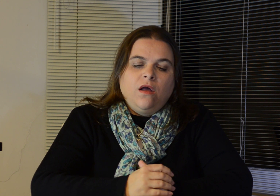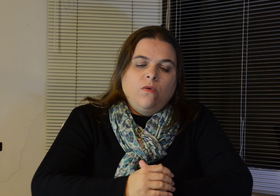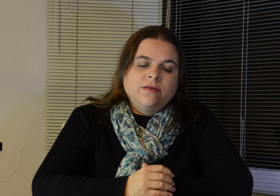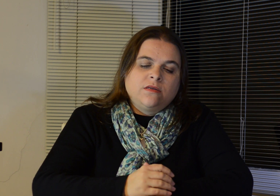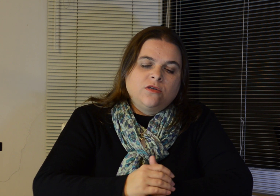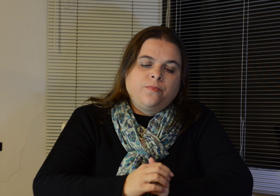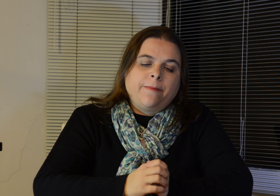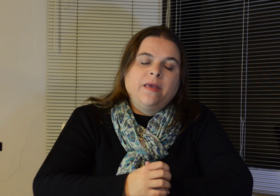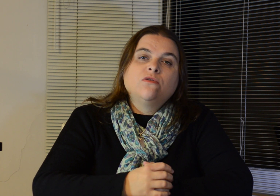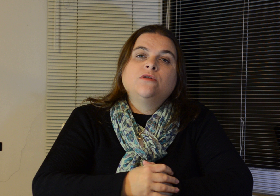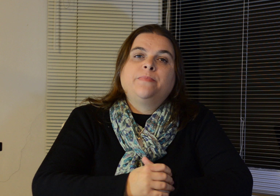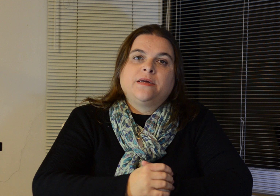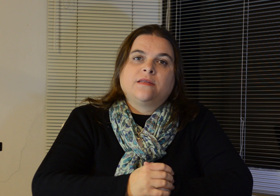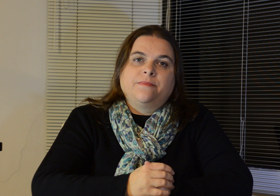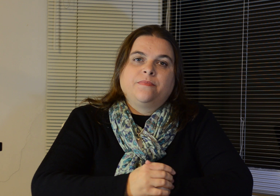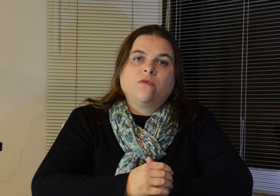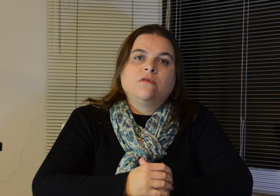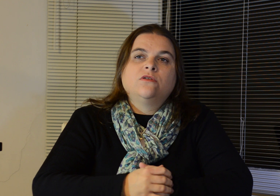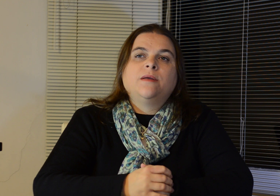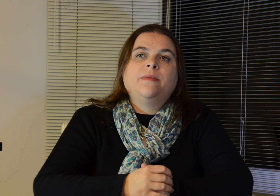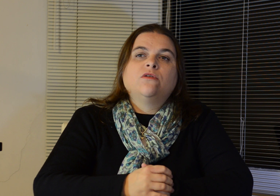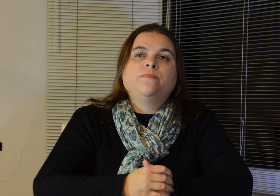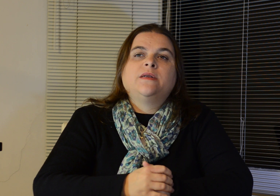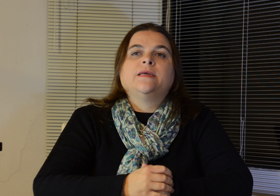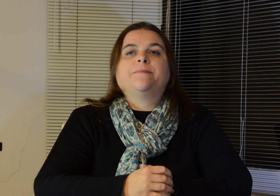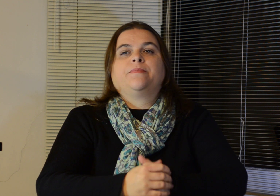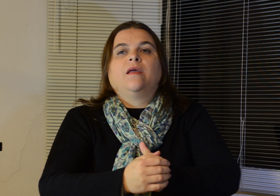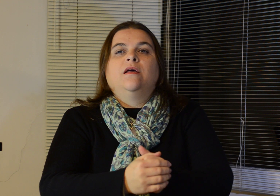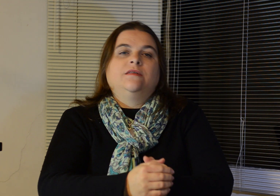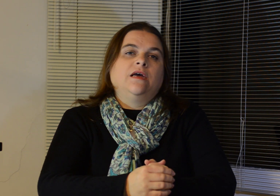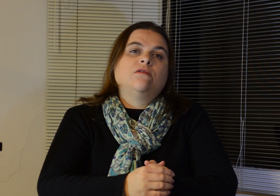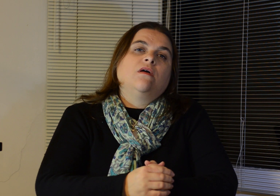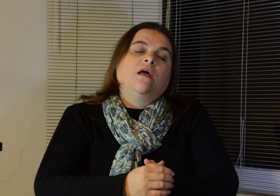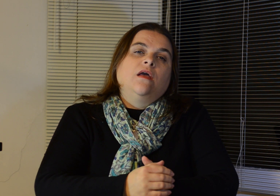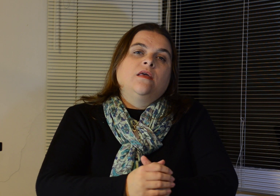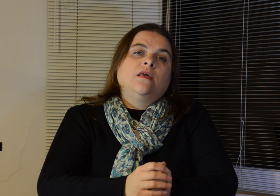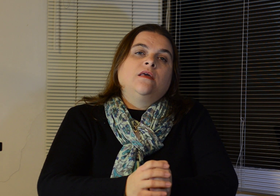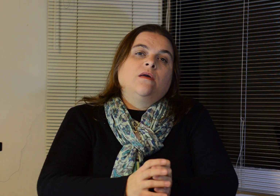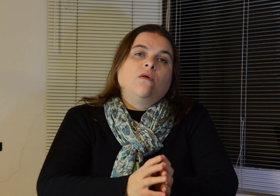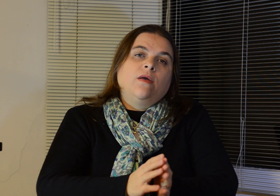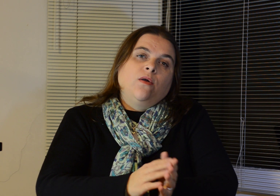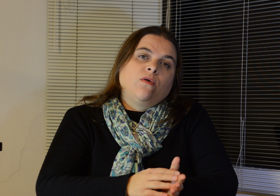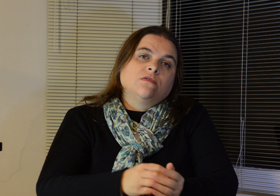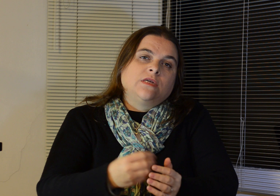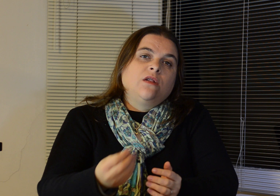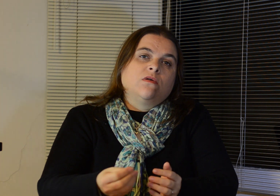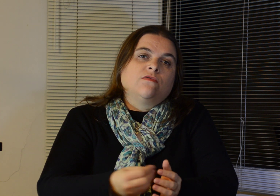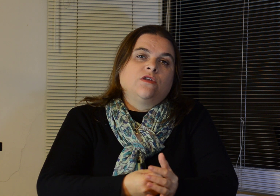um exercício para medo de perda, quando a gente tem medo de perder. Certo? E eu aconselho, quando vocês